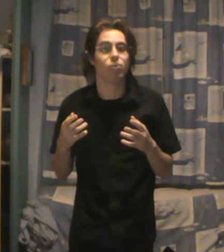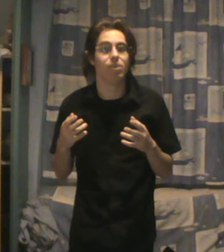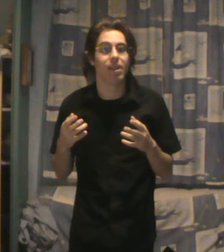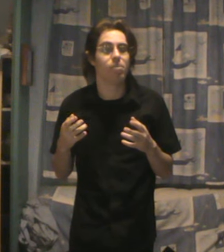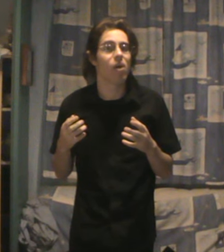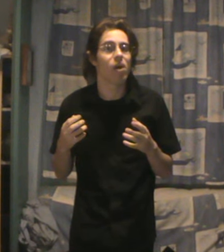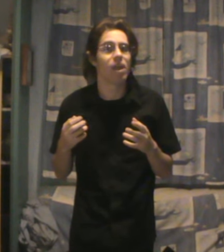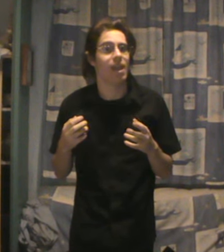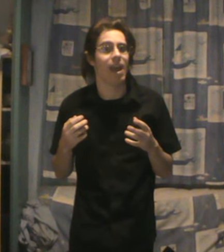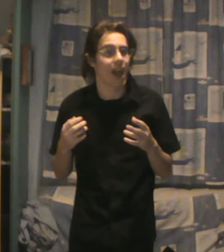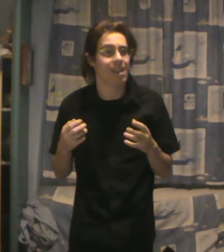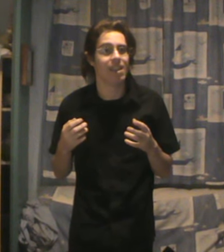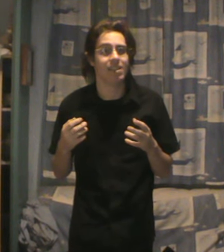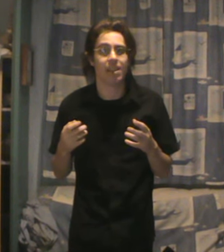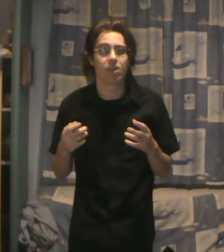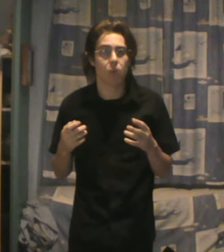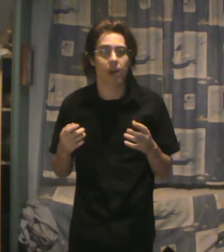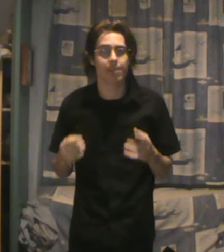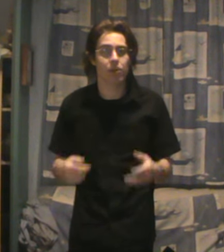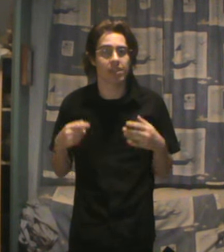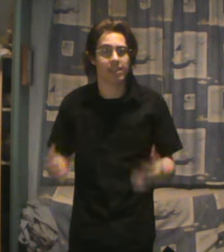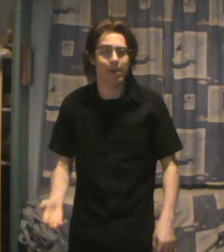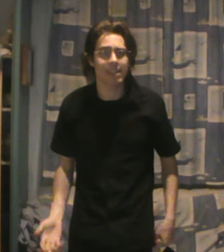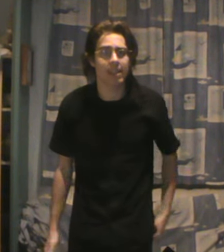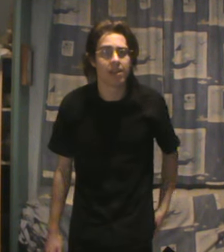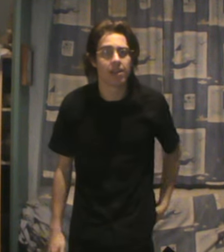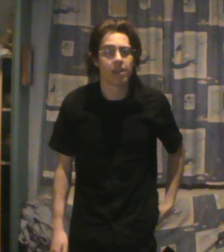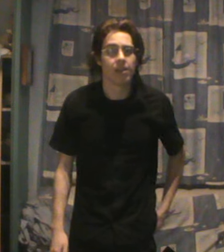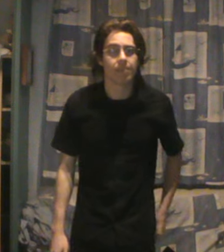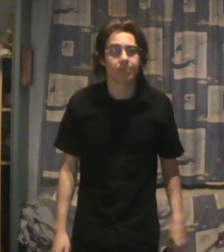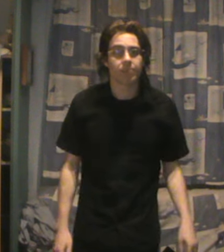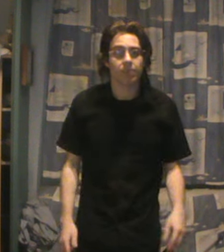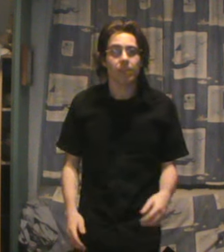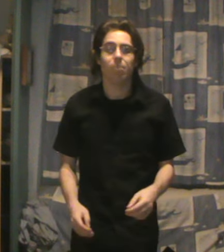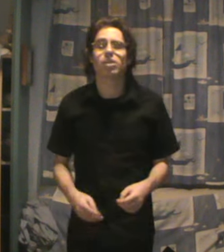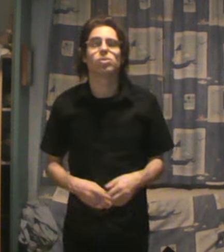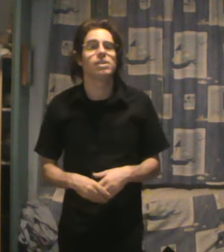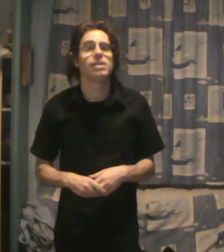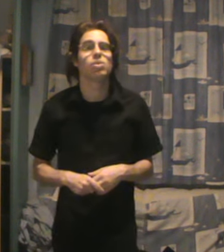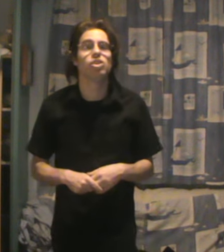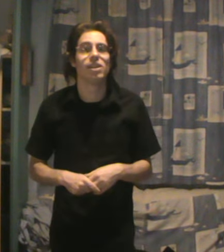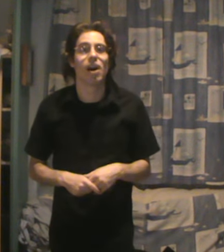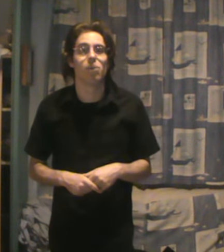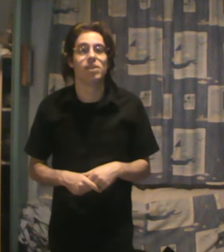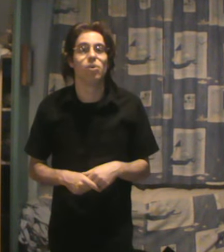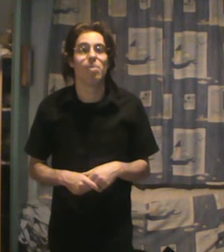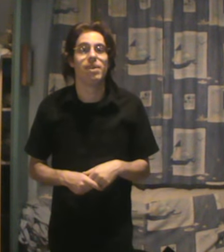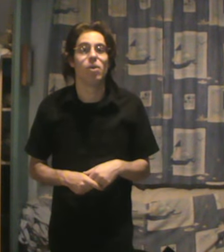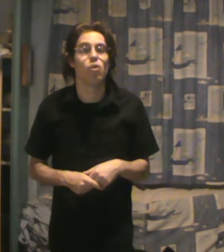nous dit bêtement et analyser concrètement ce qui s'est passé. Parce que si cette logique-là, on décide de l'appliquer aujourd